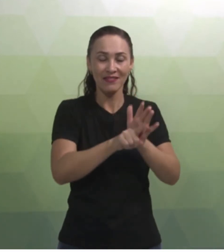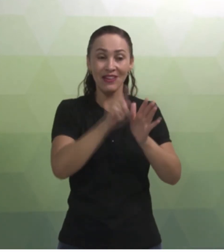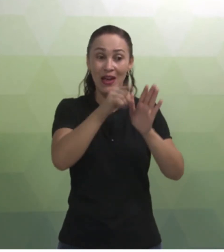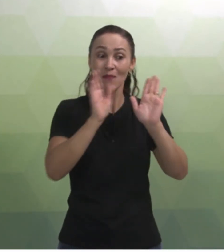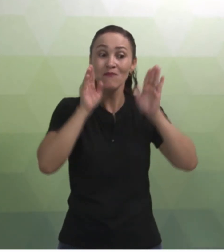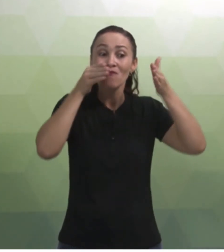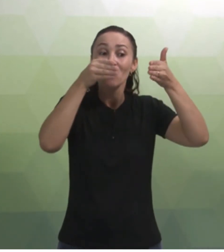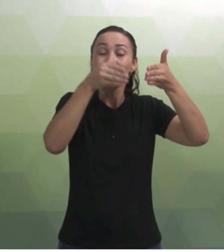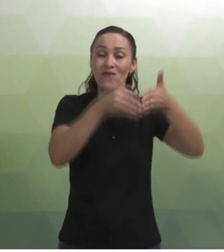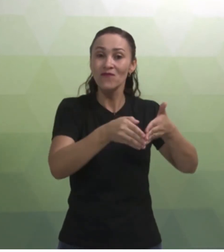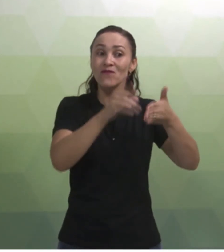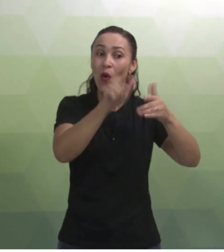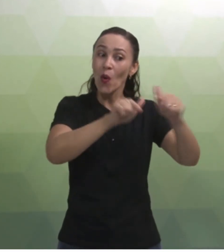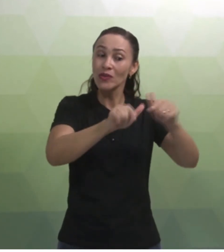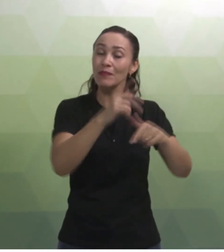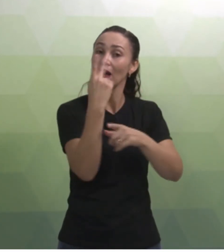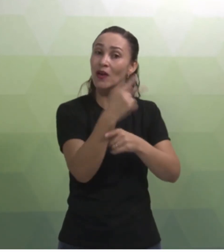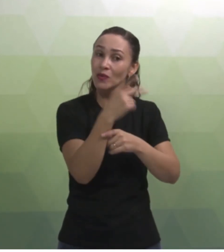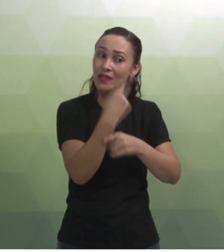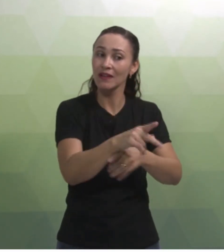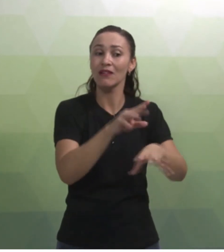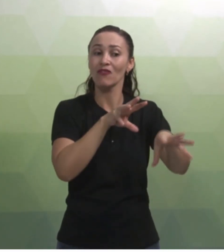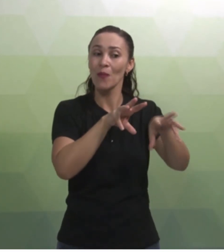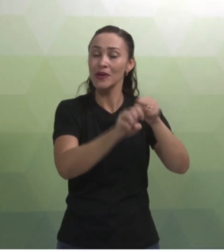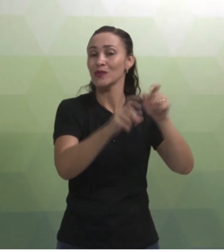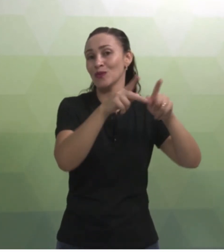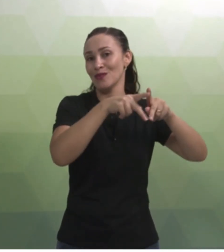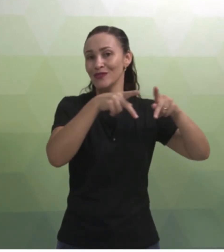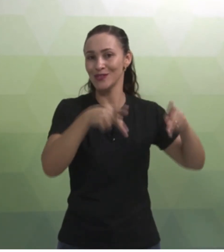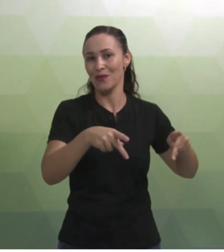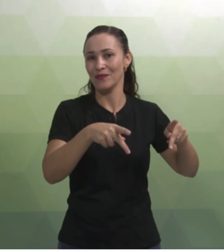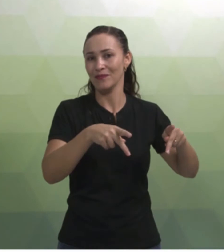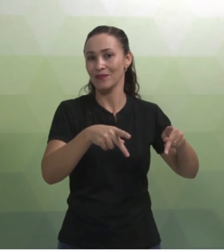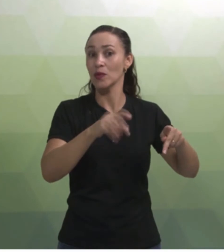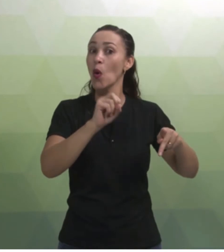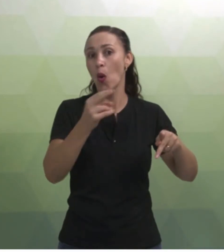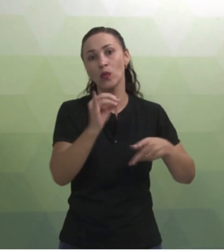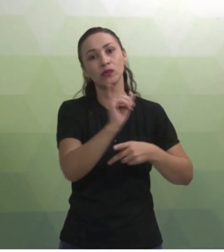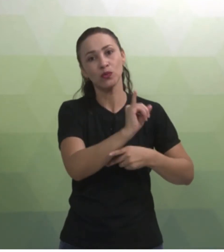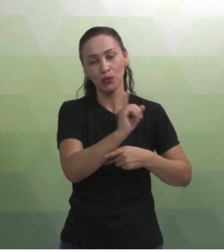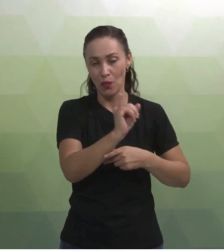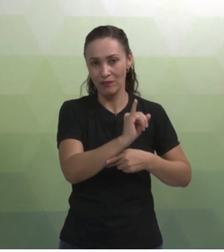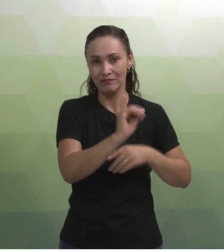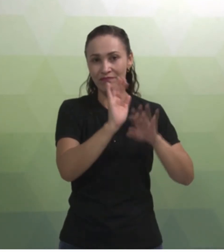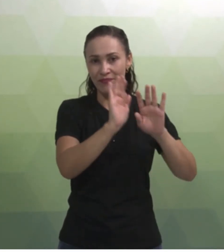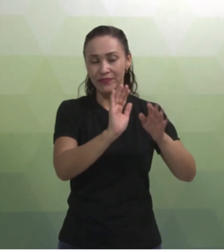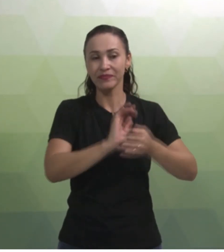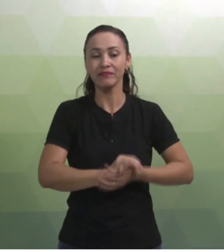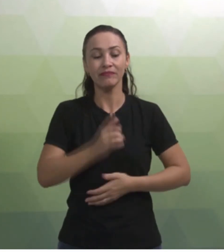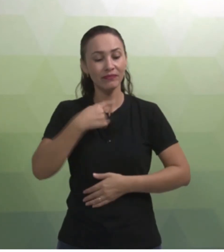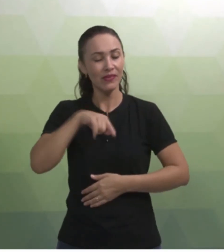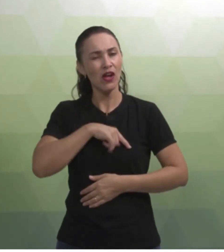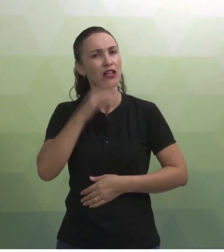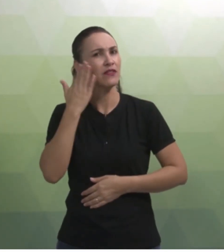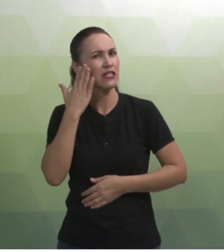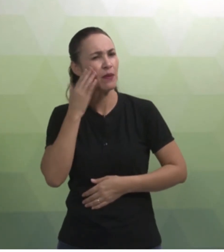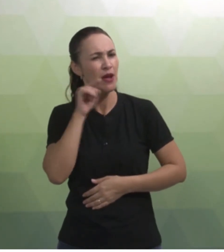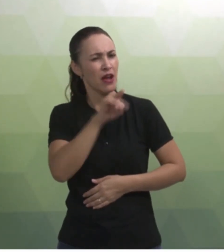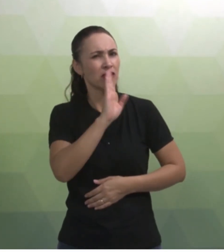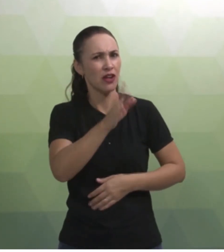de perguntas diz respeito à atuação do professor, à formação do professor ou instrutor, de forma que nós